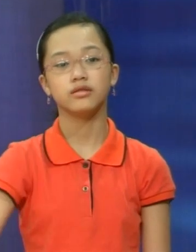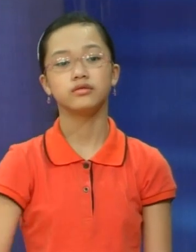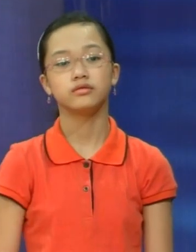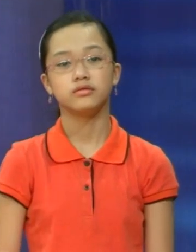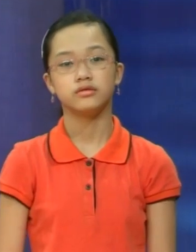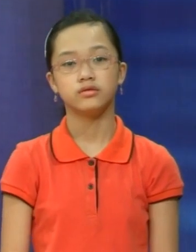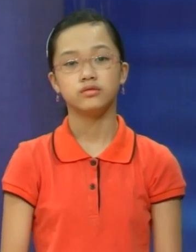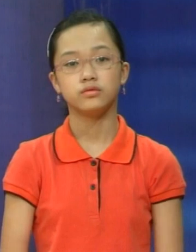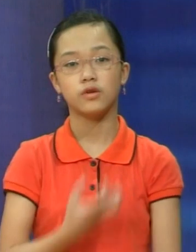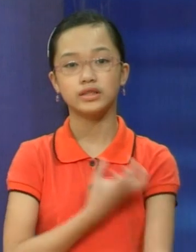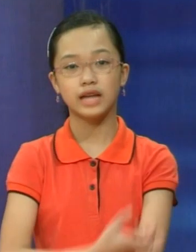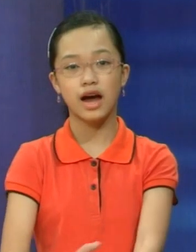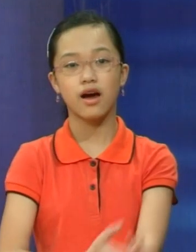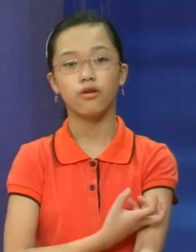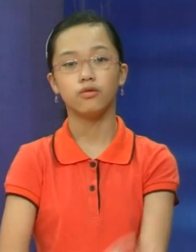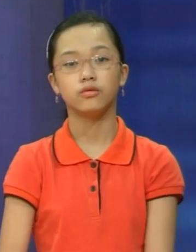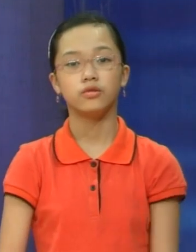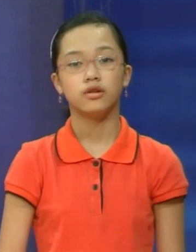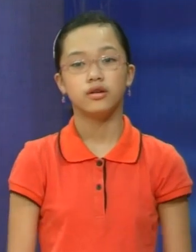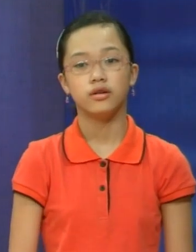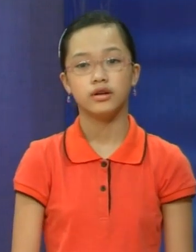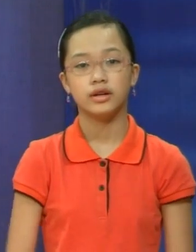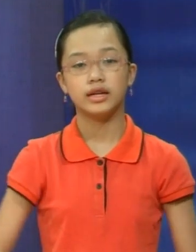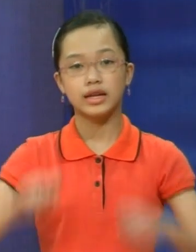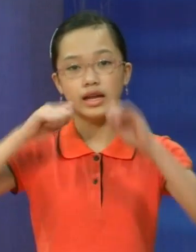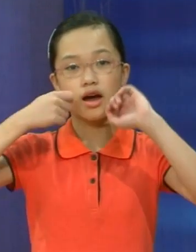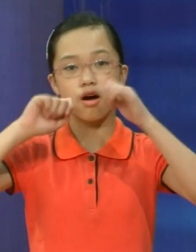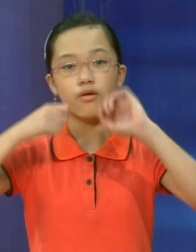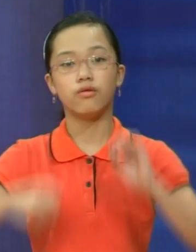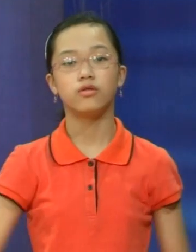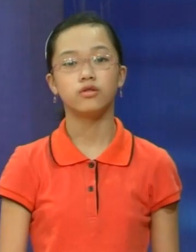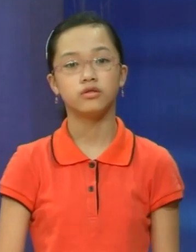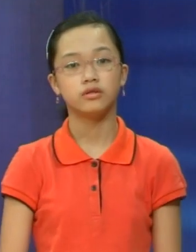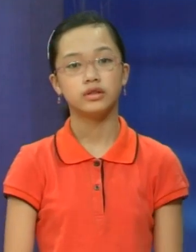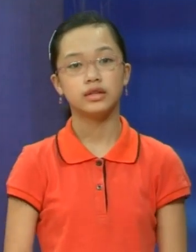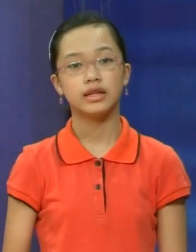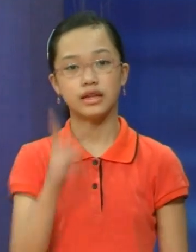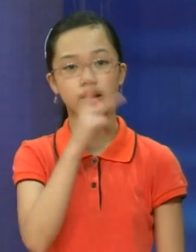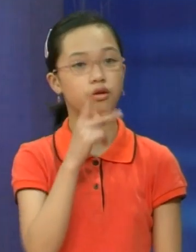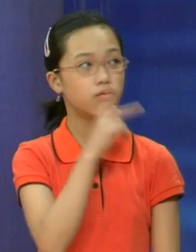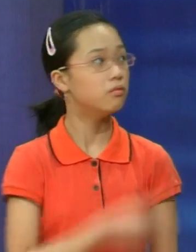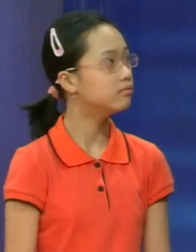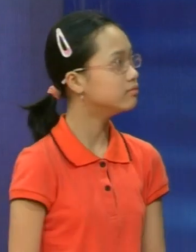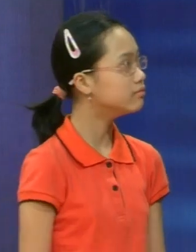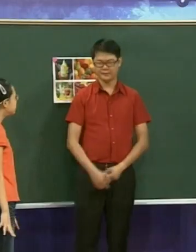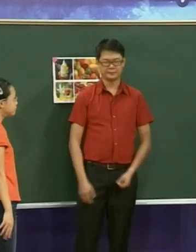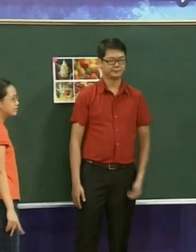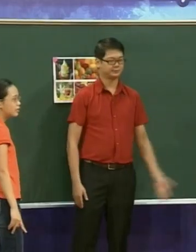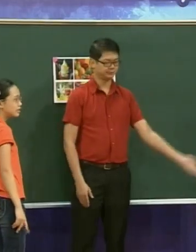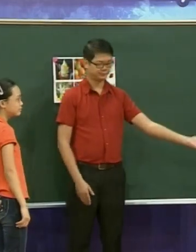Bạn thích ăn bánh này Bạn thích ăn táo nữa đấy Bạn thích ăn cả kẹo nữa Bạn thích ăn kem nữa đấy